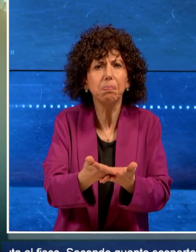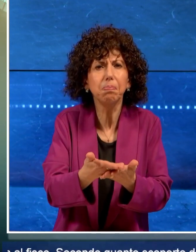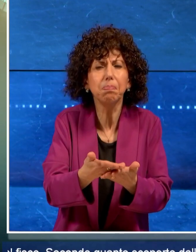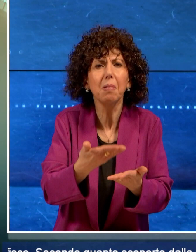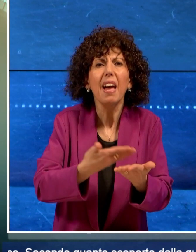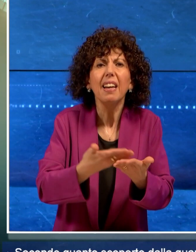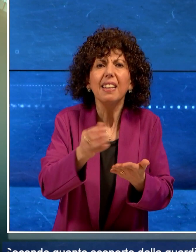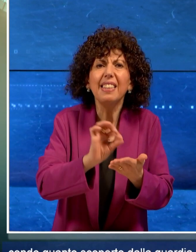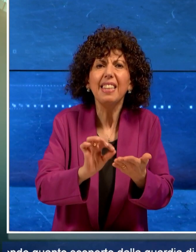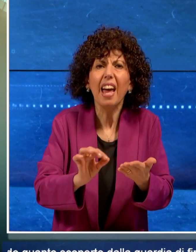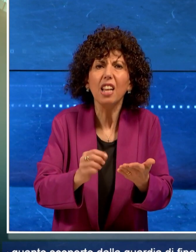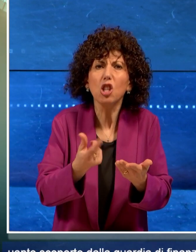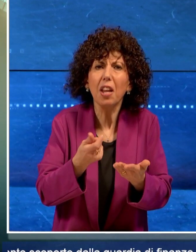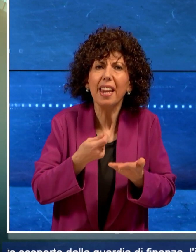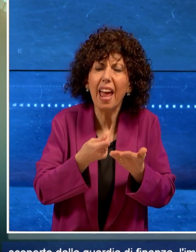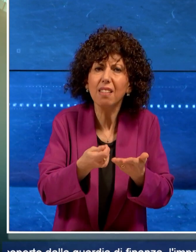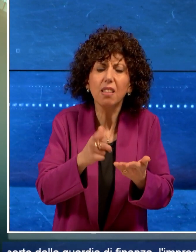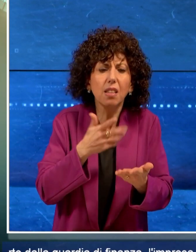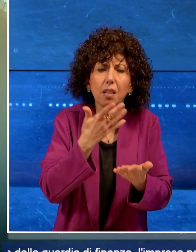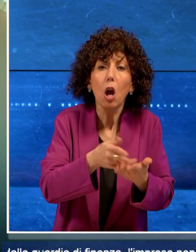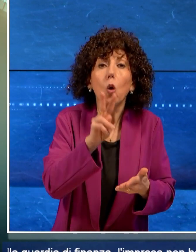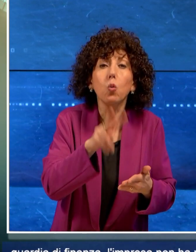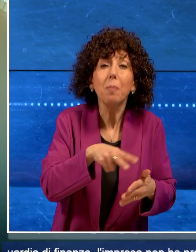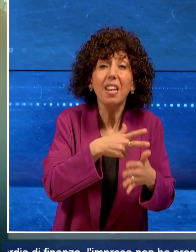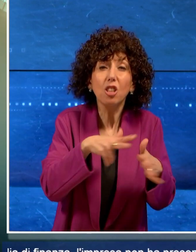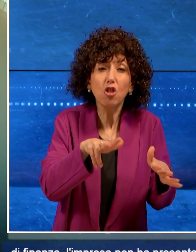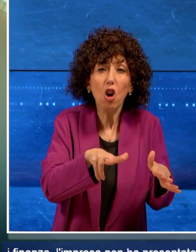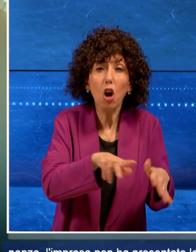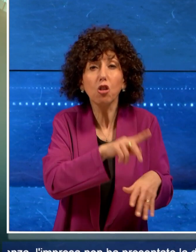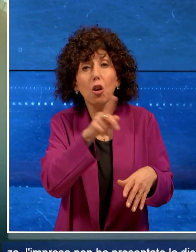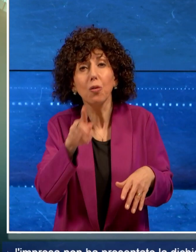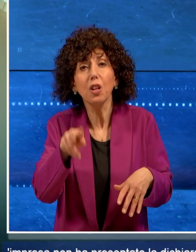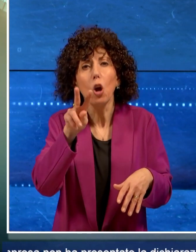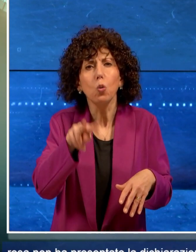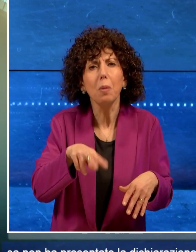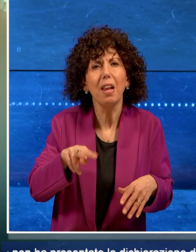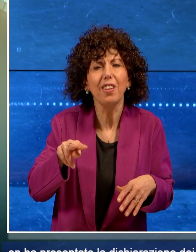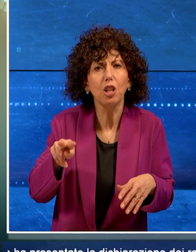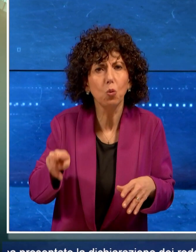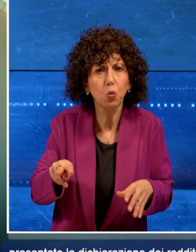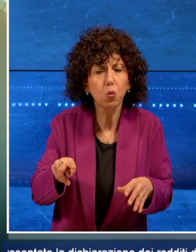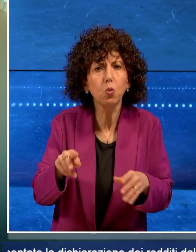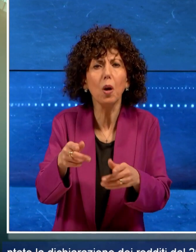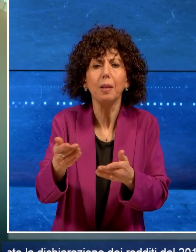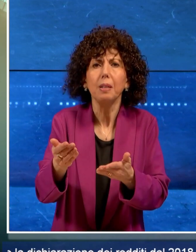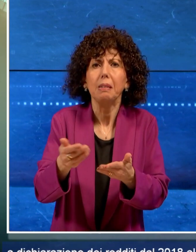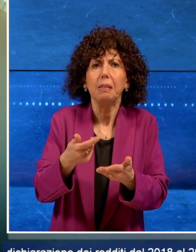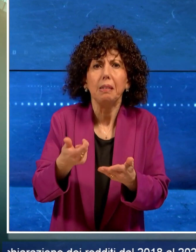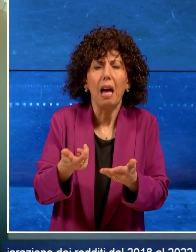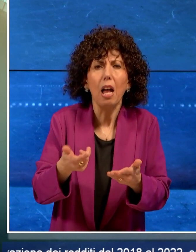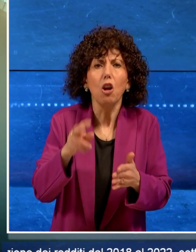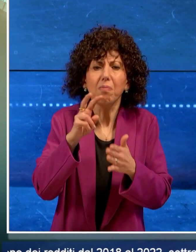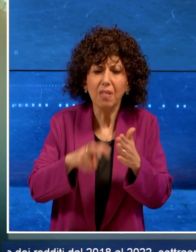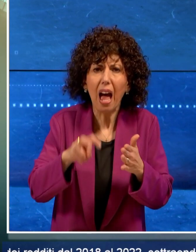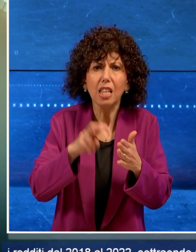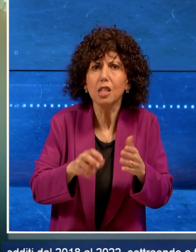dichiarazione dei redditi dal 2018 al 2022 sottraendo così a